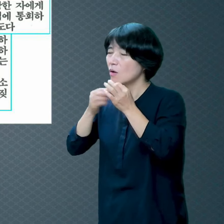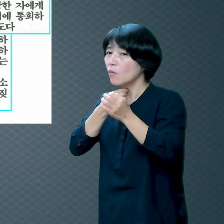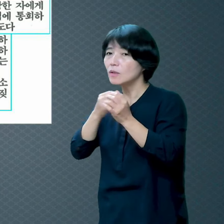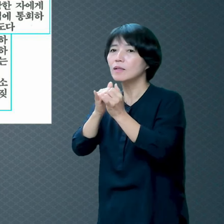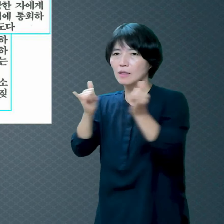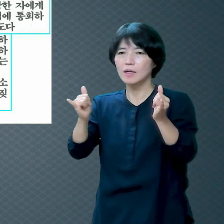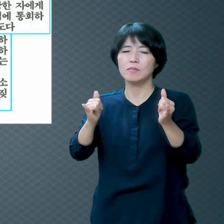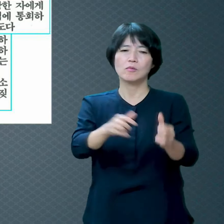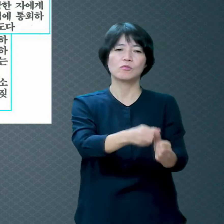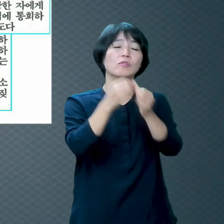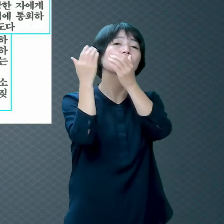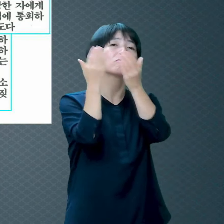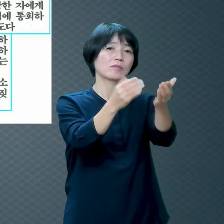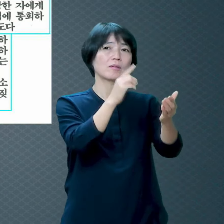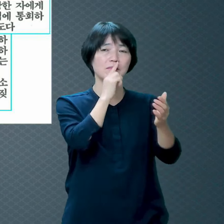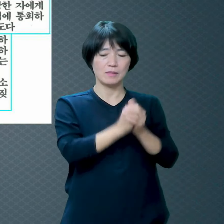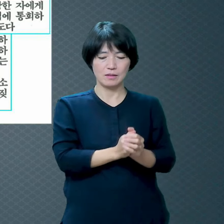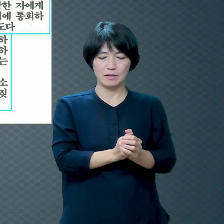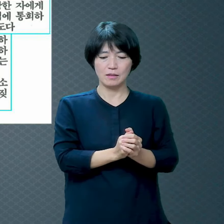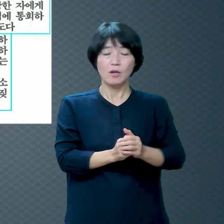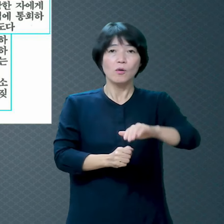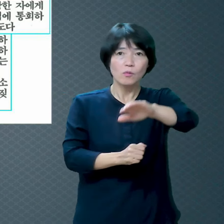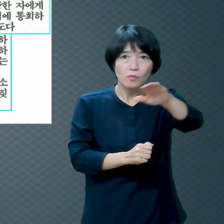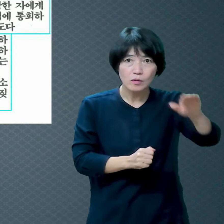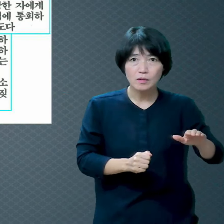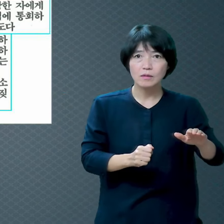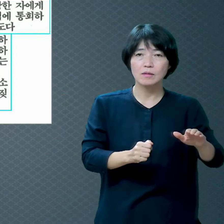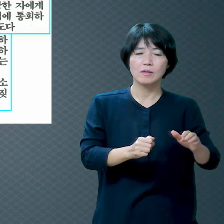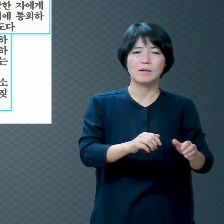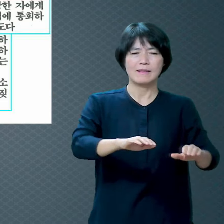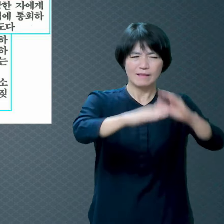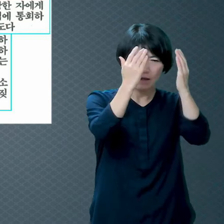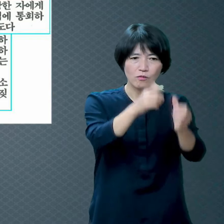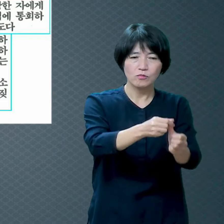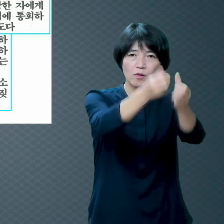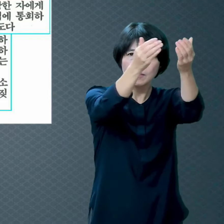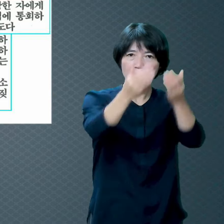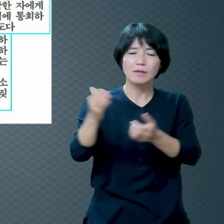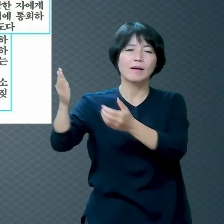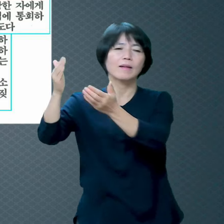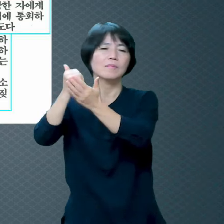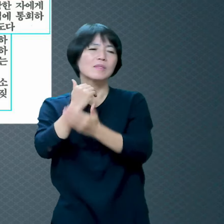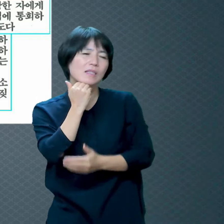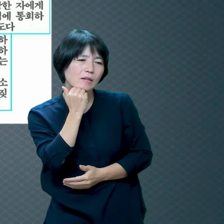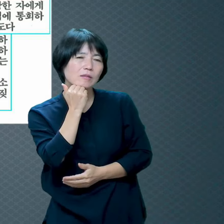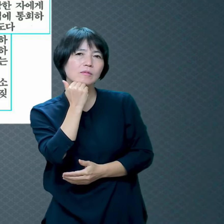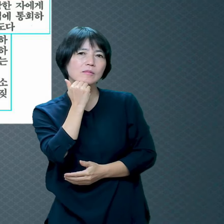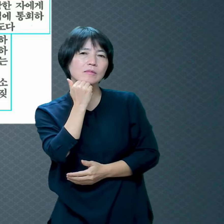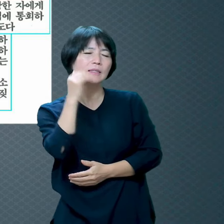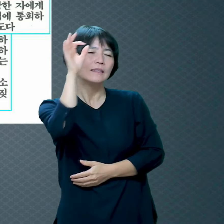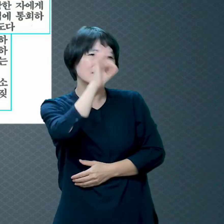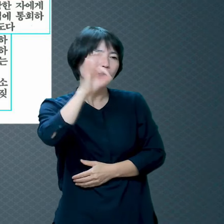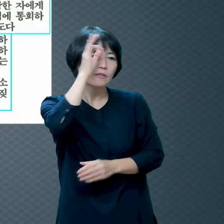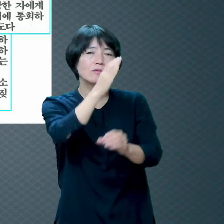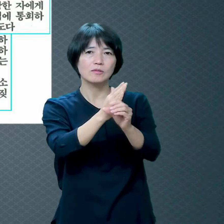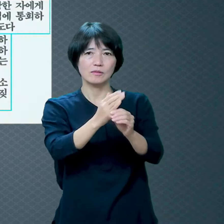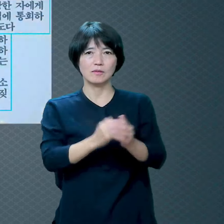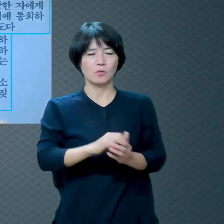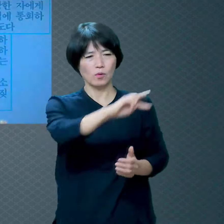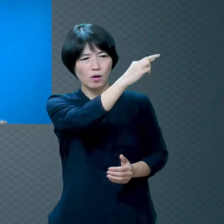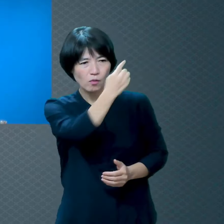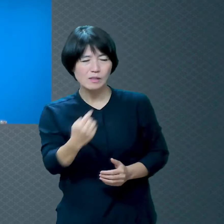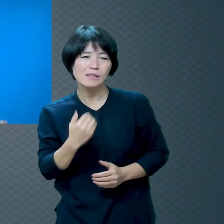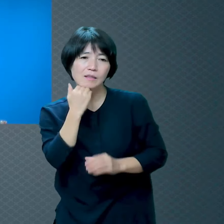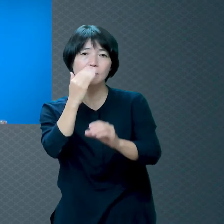우리 구원하는 거죠 애타게 찾고 계시잖아요 반응하셔야죠 예 제가 여기 있습니다